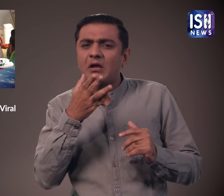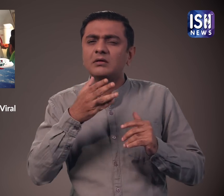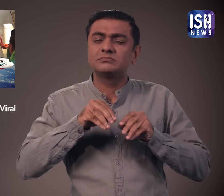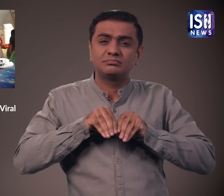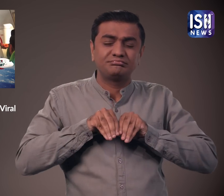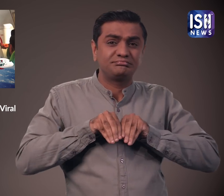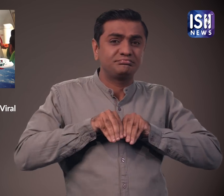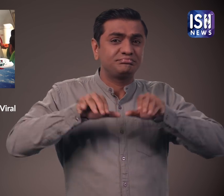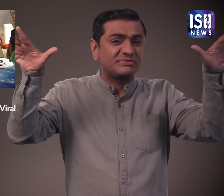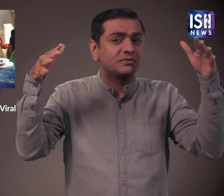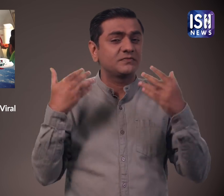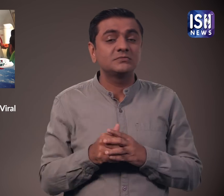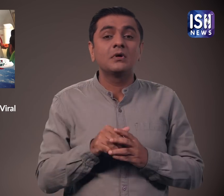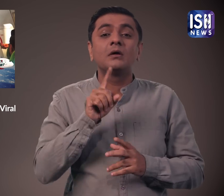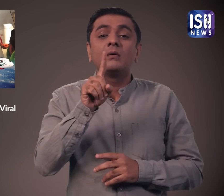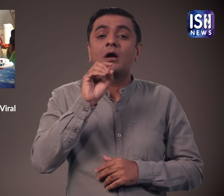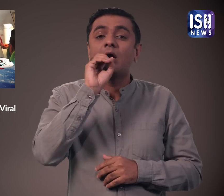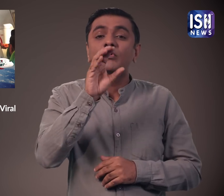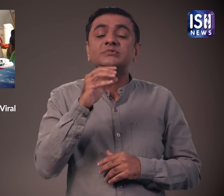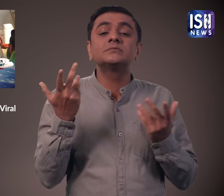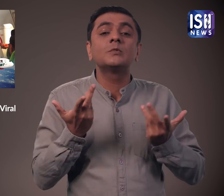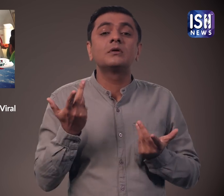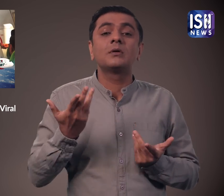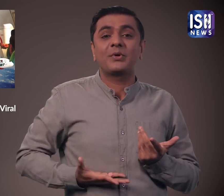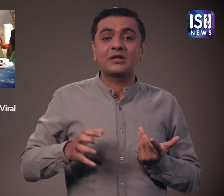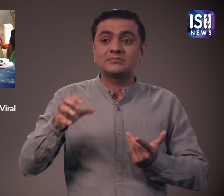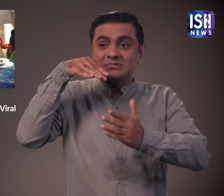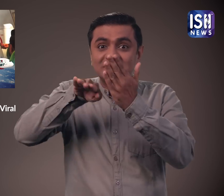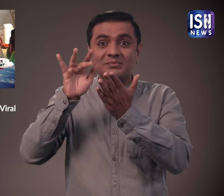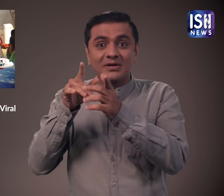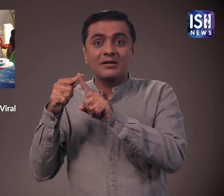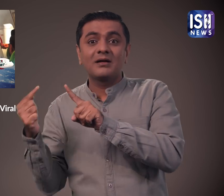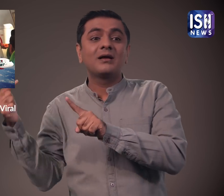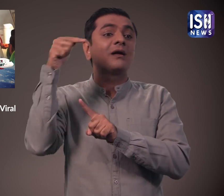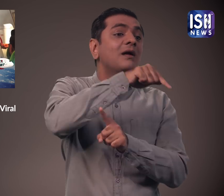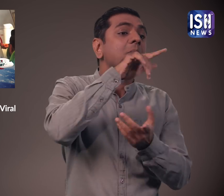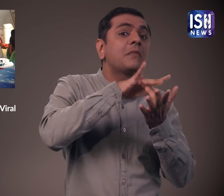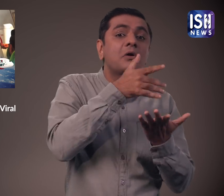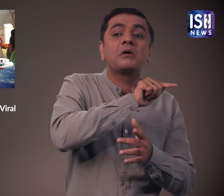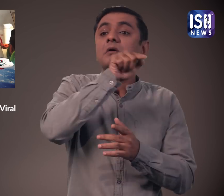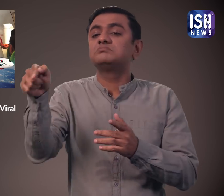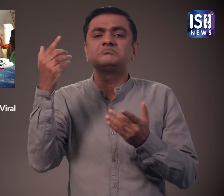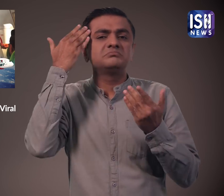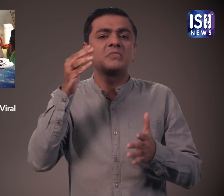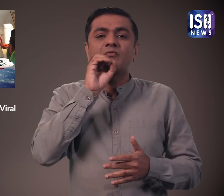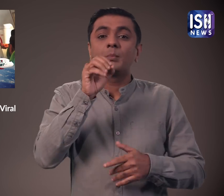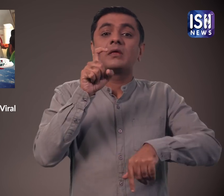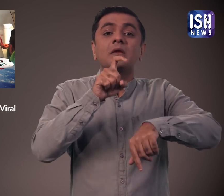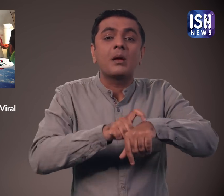ये वीडियो वाइरल हो गया उडान की इस घटना के रूट, तारीक और समय की पुष्टी नहीं हो सकी है